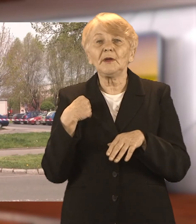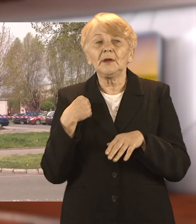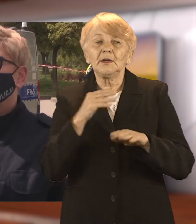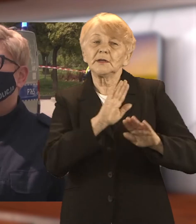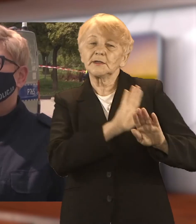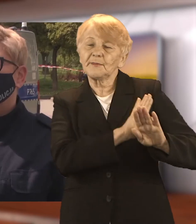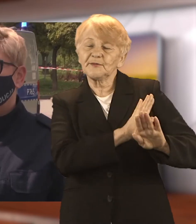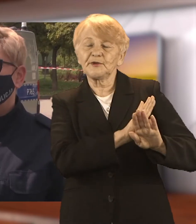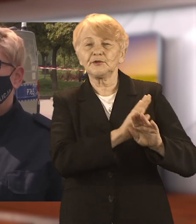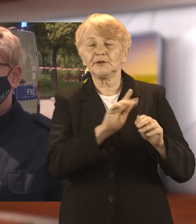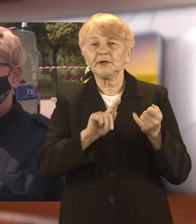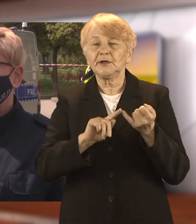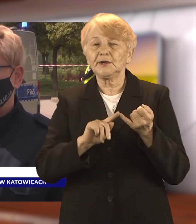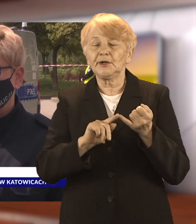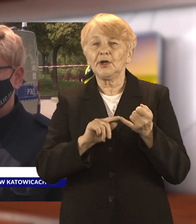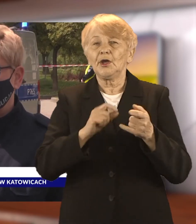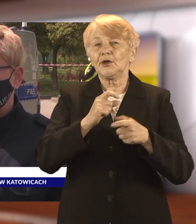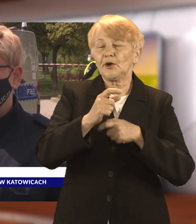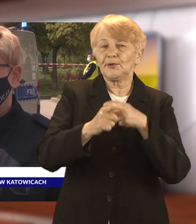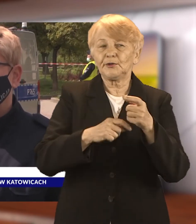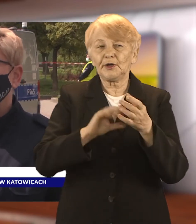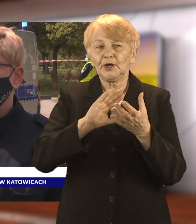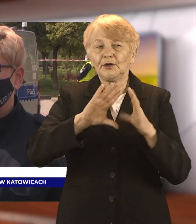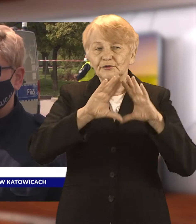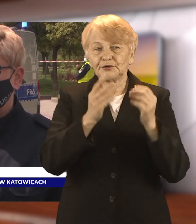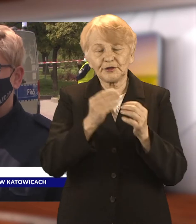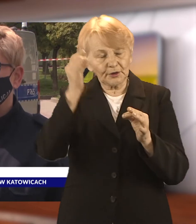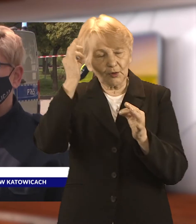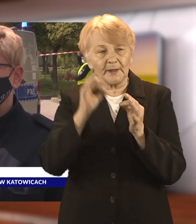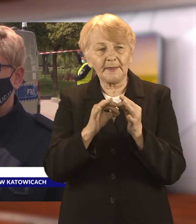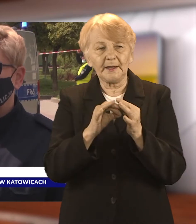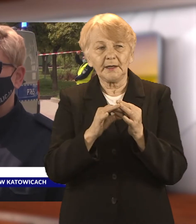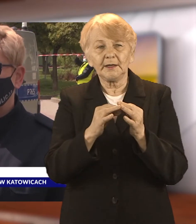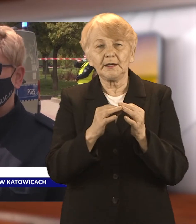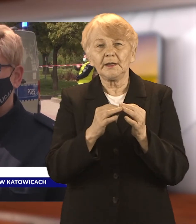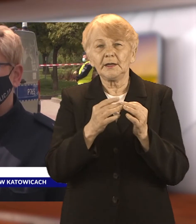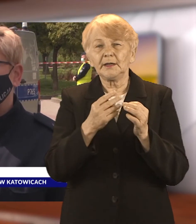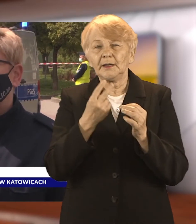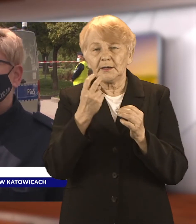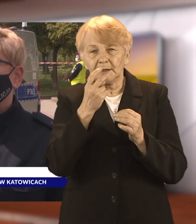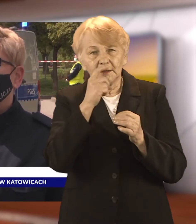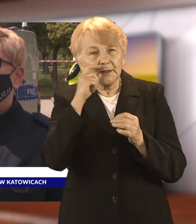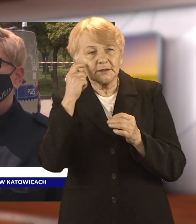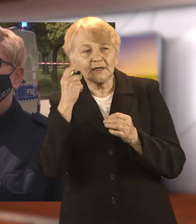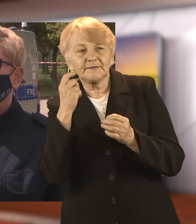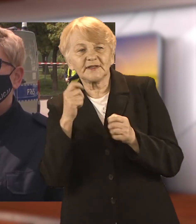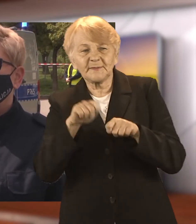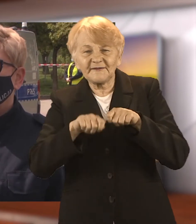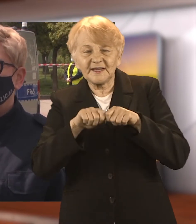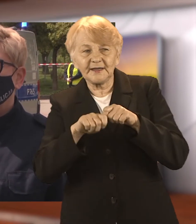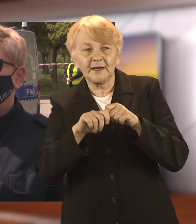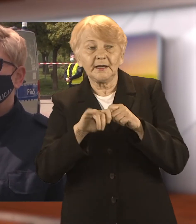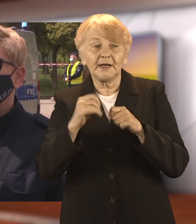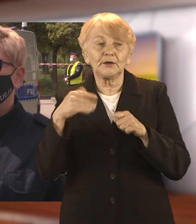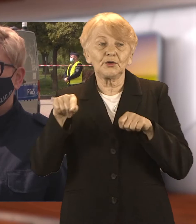śledczych. Przede wszystkim policjanci z laboratorium kryminalistycznego, technicy kryminalistyczni, którzy zabezpieczają ślady na miejscu. Musimy